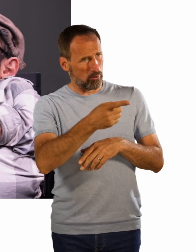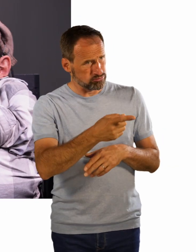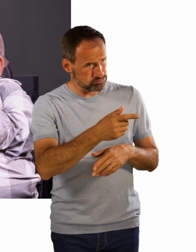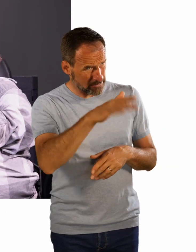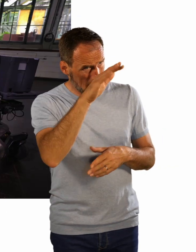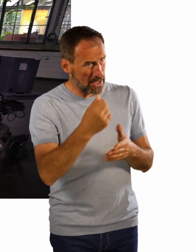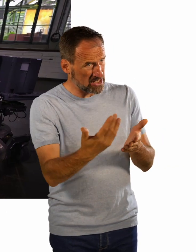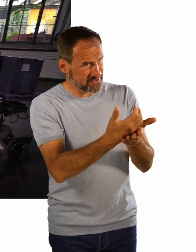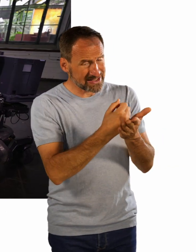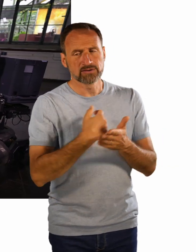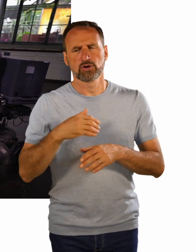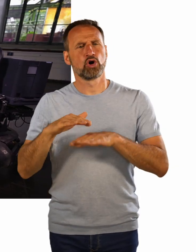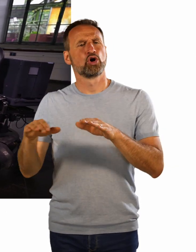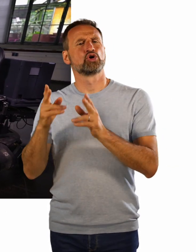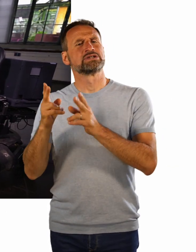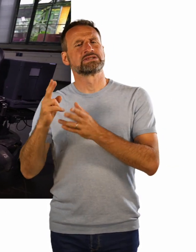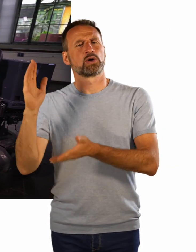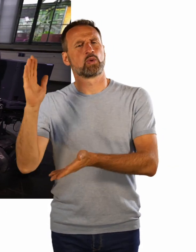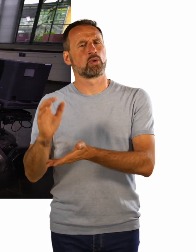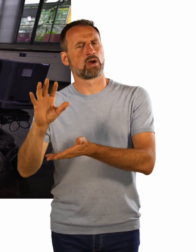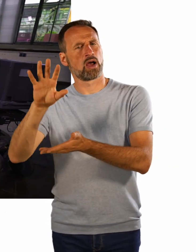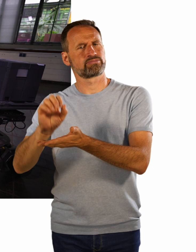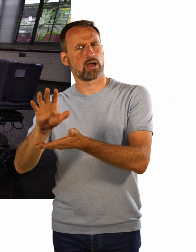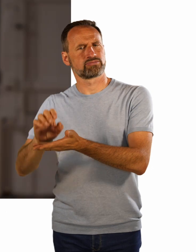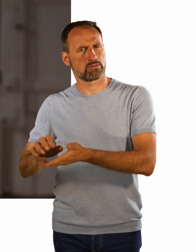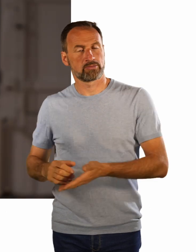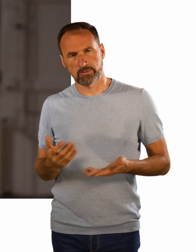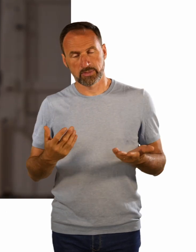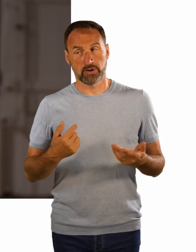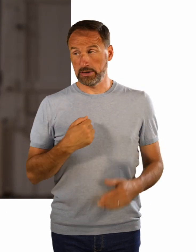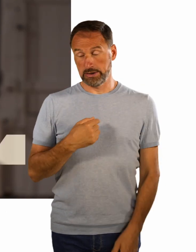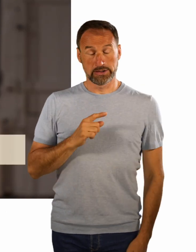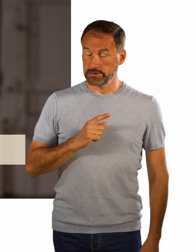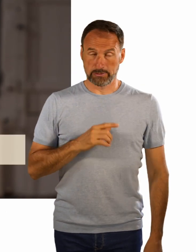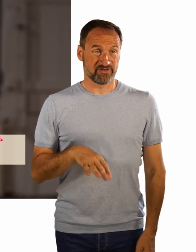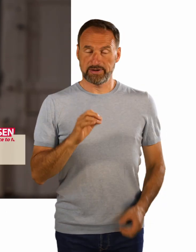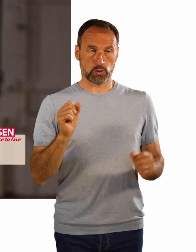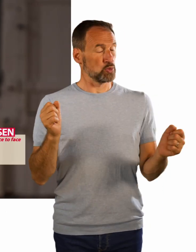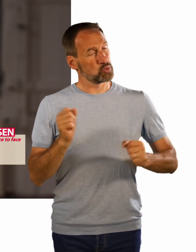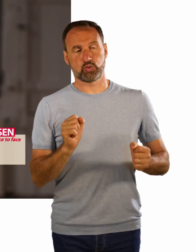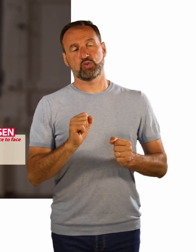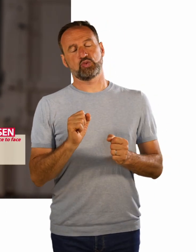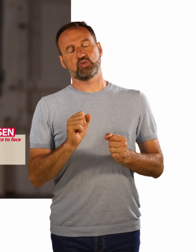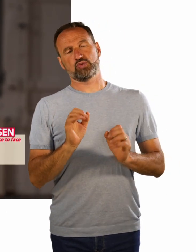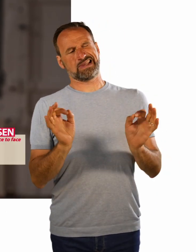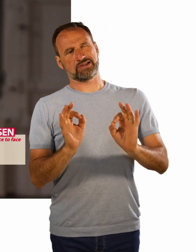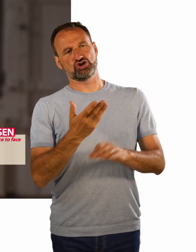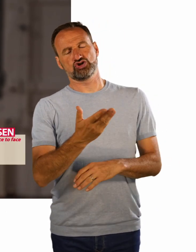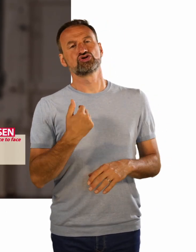Ich sehe das sehr, sehr kritisch, muss ich sagen. Also ich finde es super, dass es Behindertenwerkstätten gibt und dass die Menschen